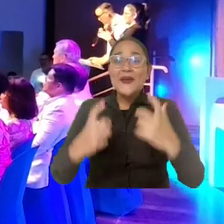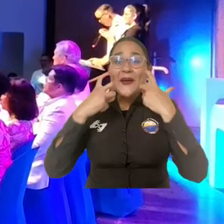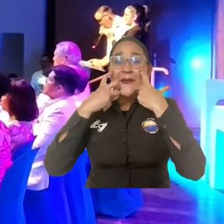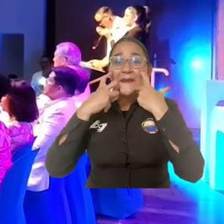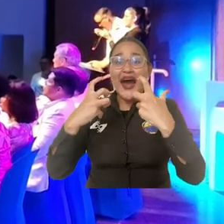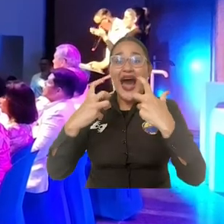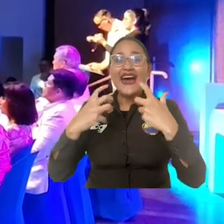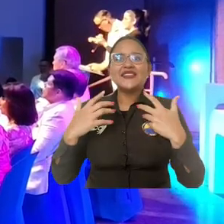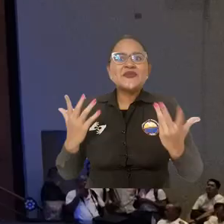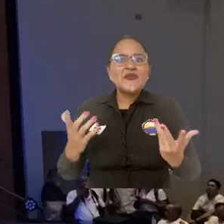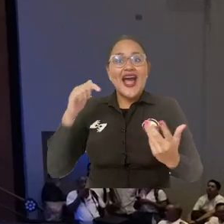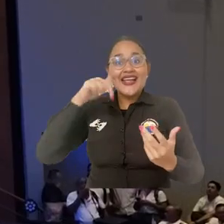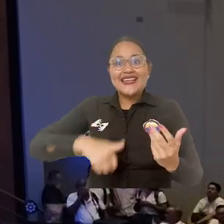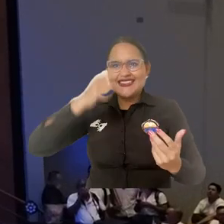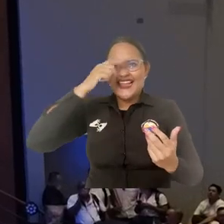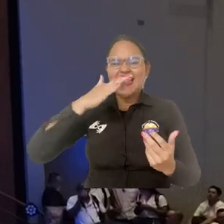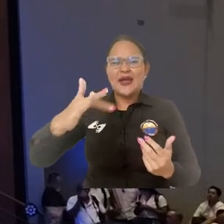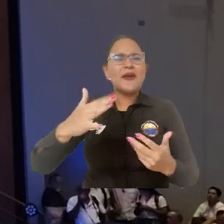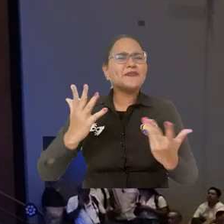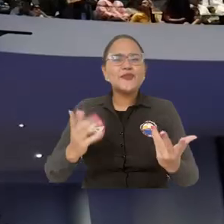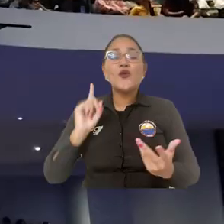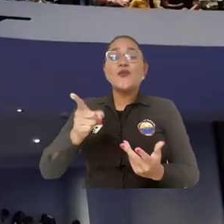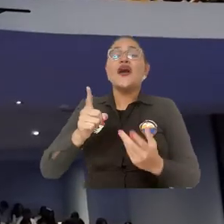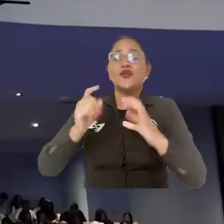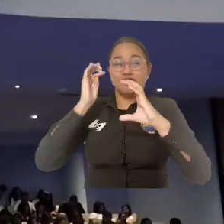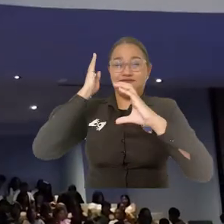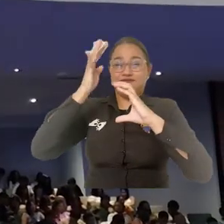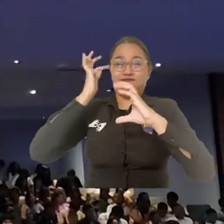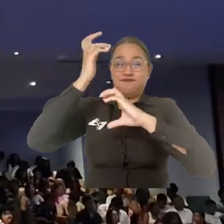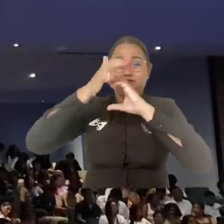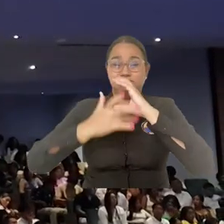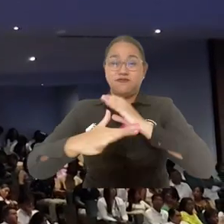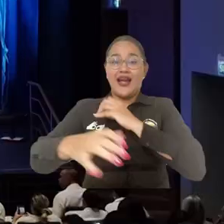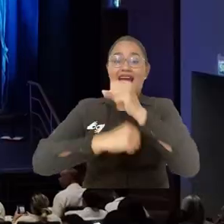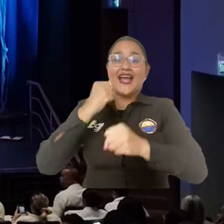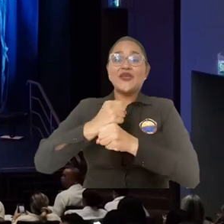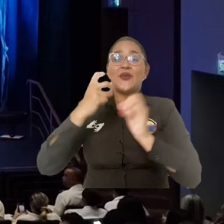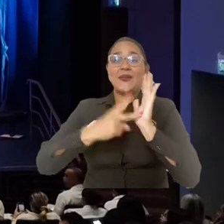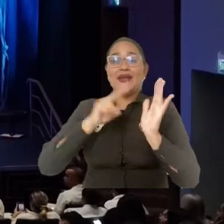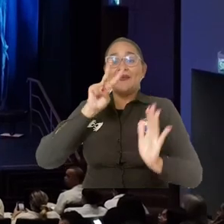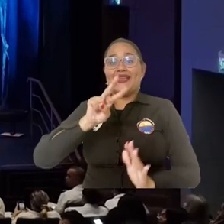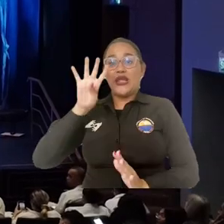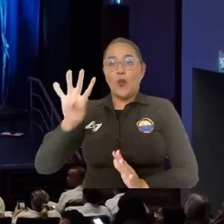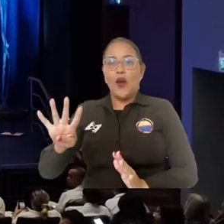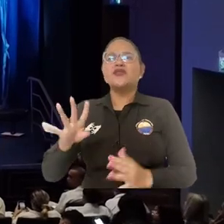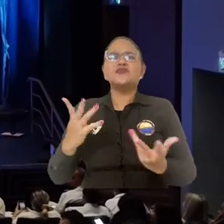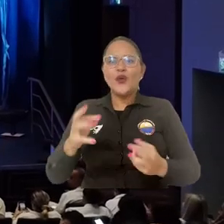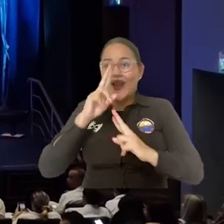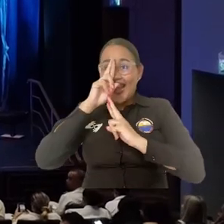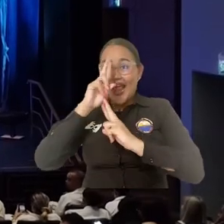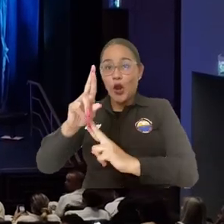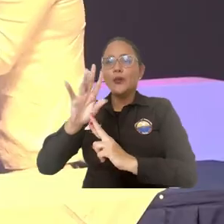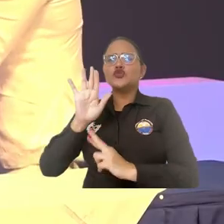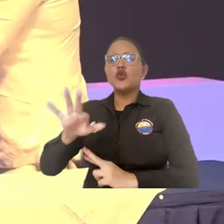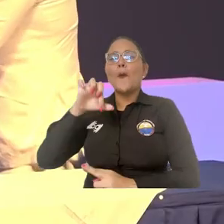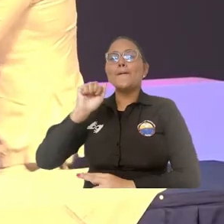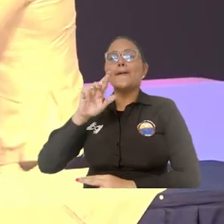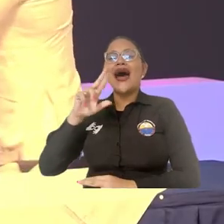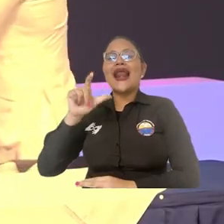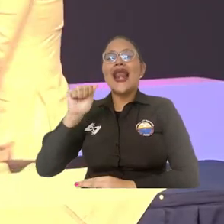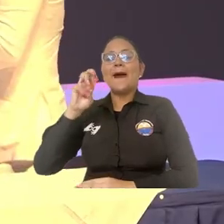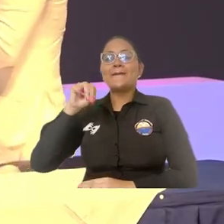Momentos trascendentales para Santa Marta sucedieron en el Innova Sur Caribe 2024. Uno de ellos, la entrega del